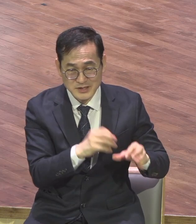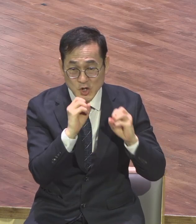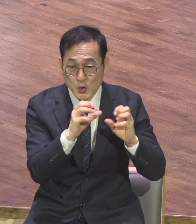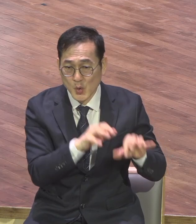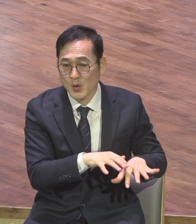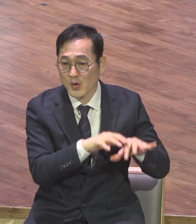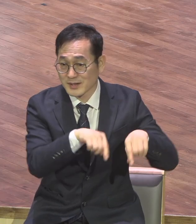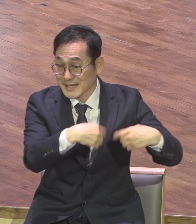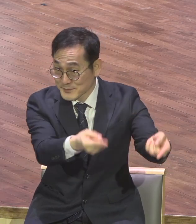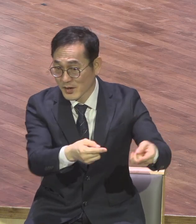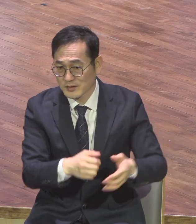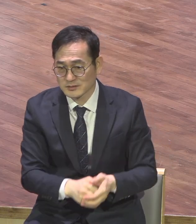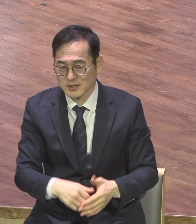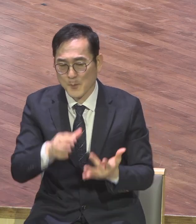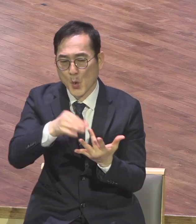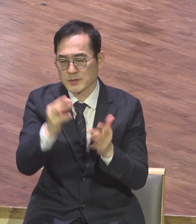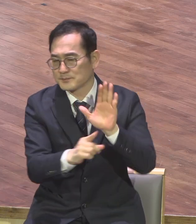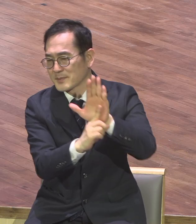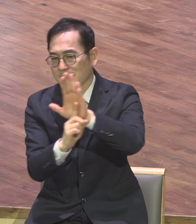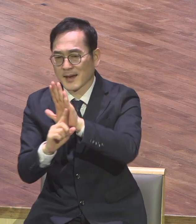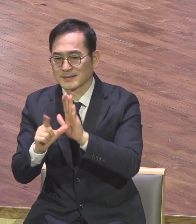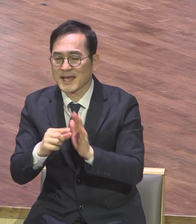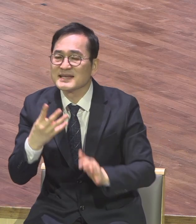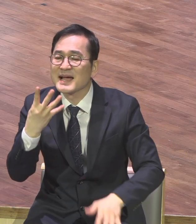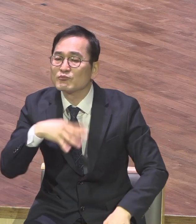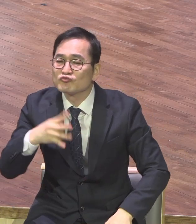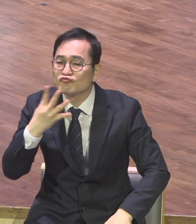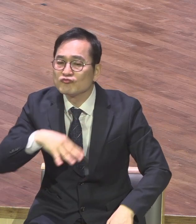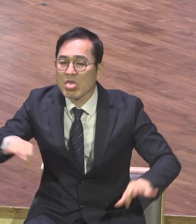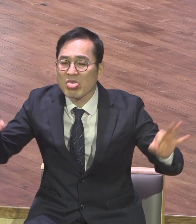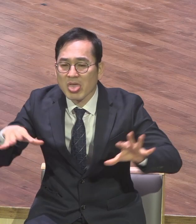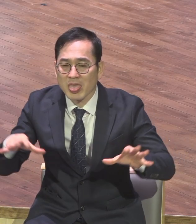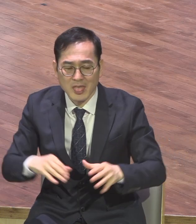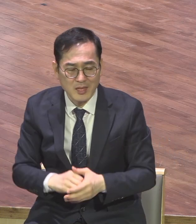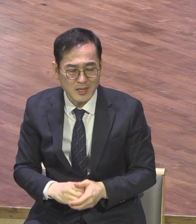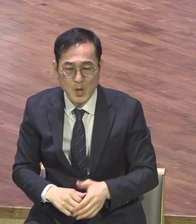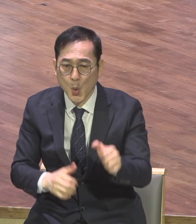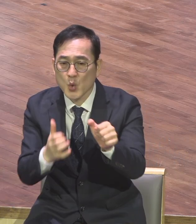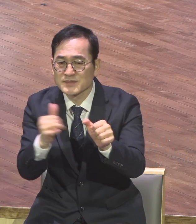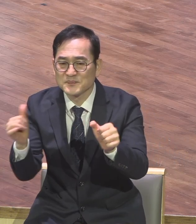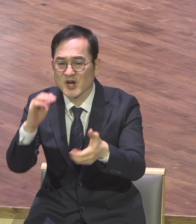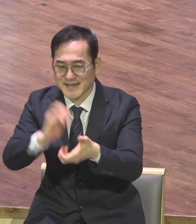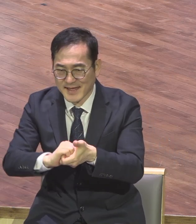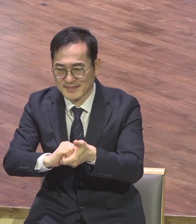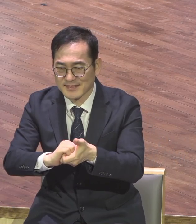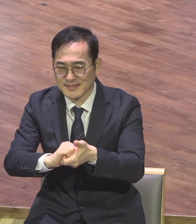모집한다고 딱 때리는데 4분 안에 오시면 차버렸대요 4분 안에 그러면